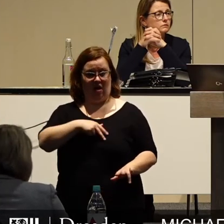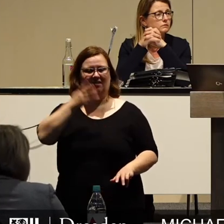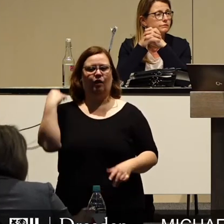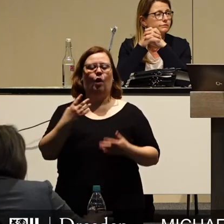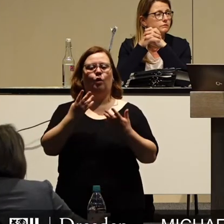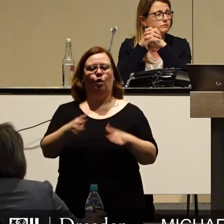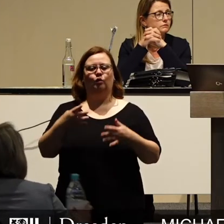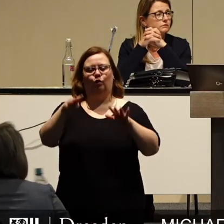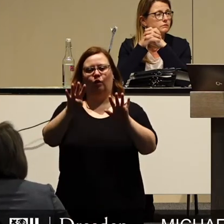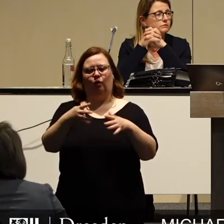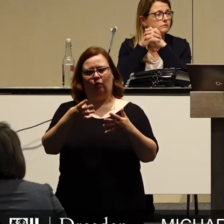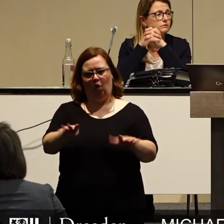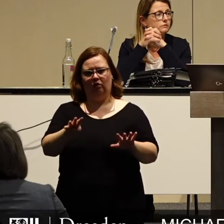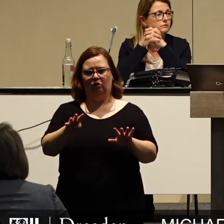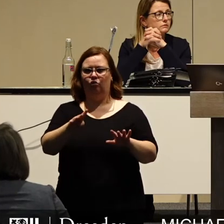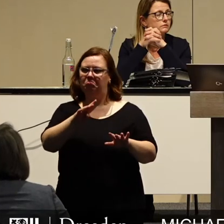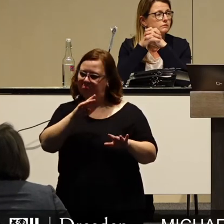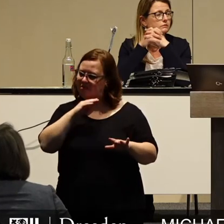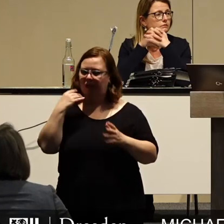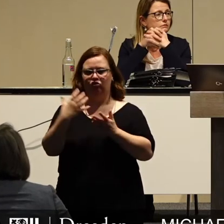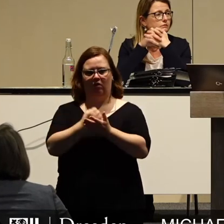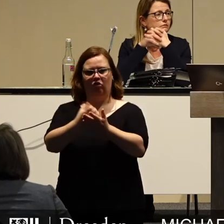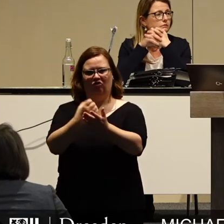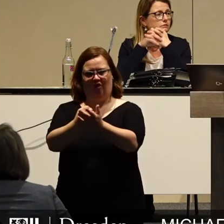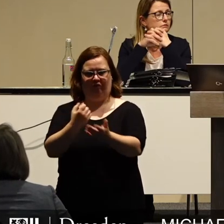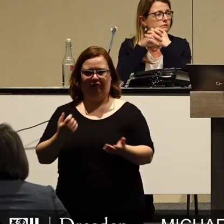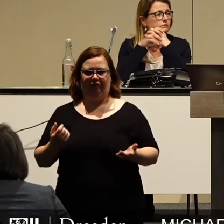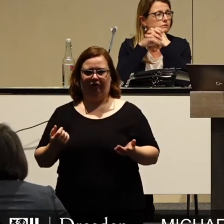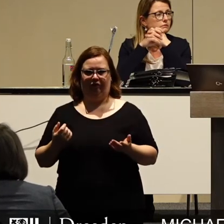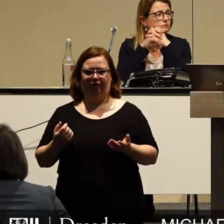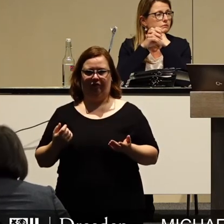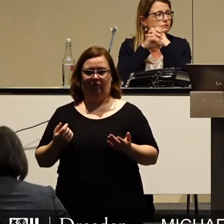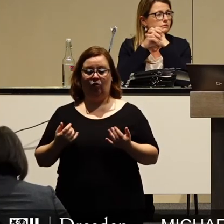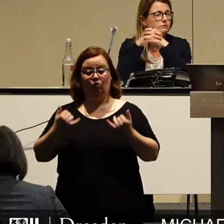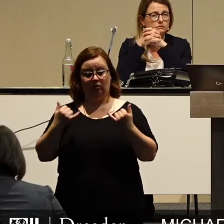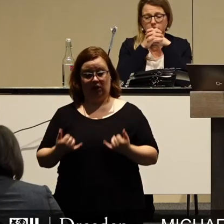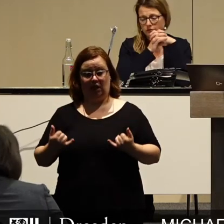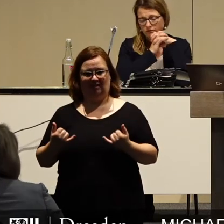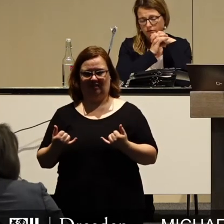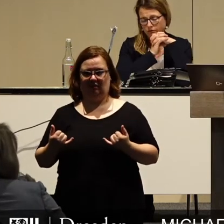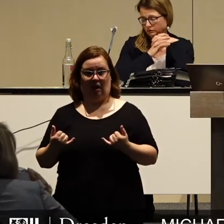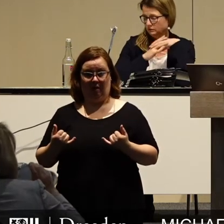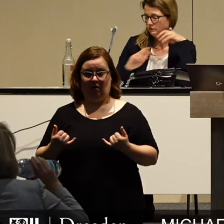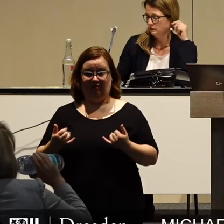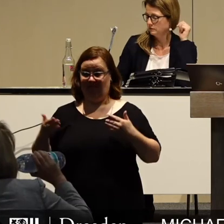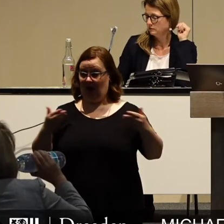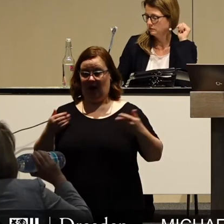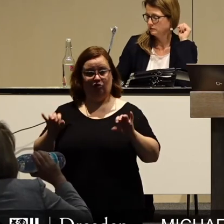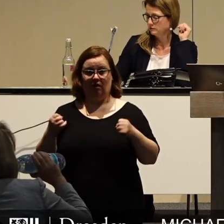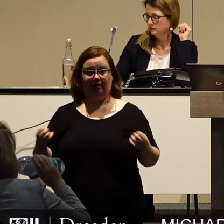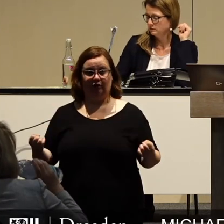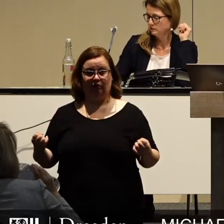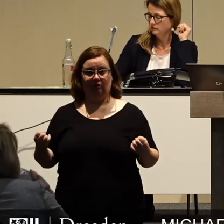große Herausforderungen im Haushalt zu bewältigen gehabt. Die jetzigen sind unvergleichbar. Wir müssen